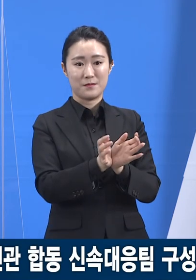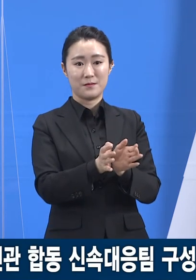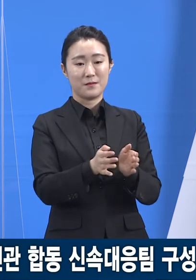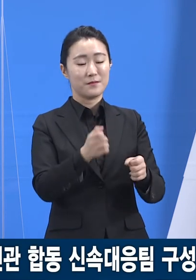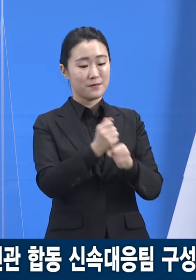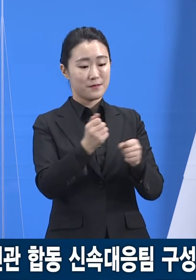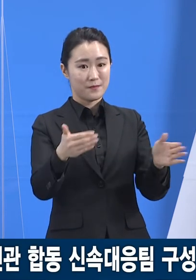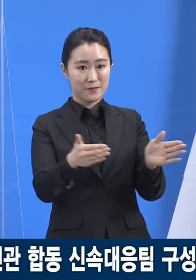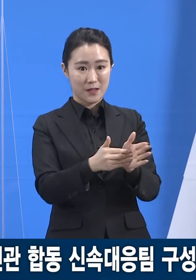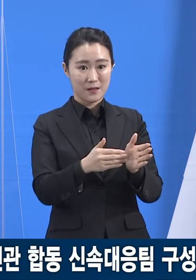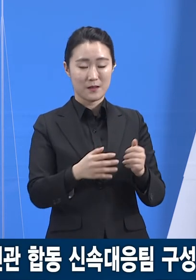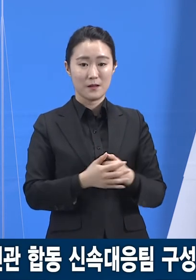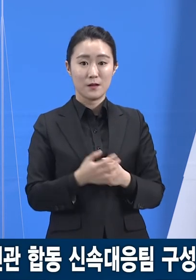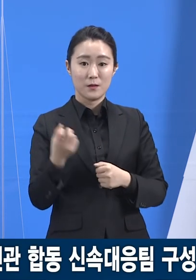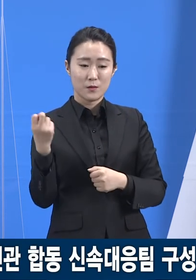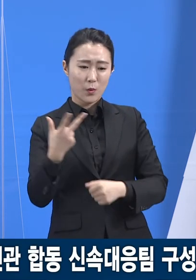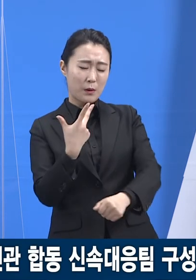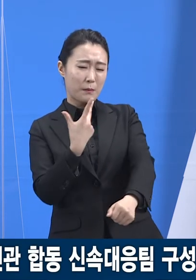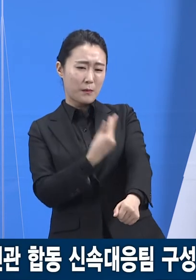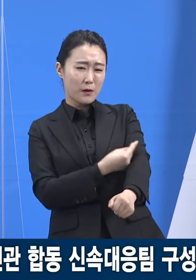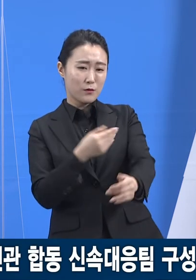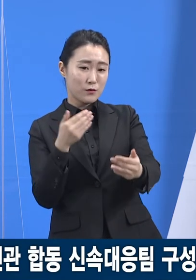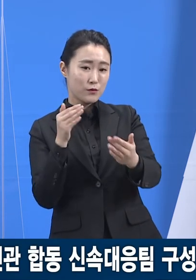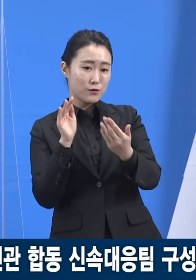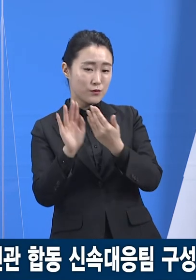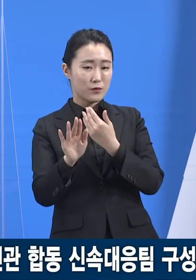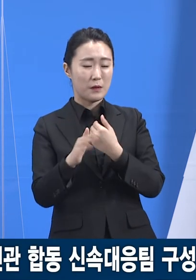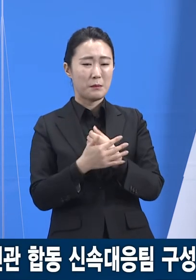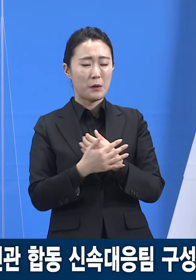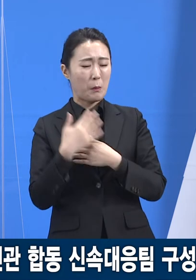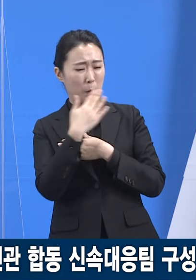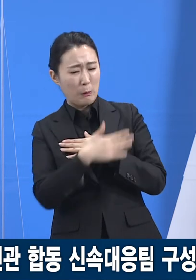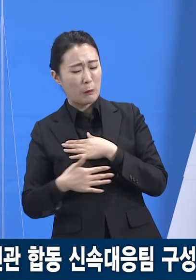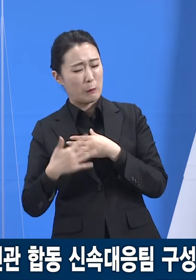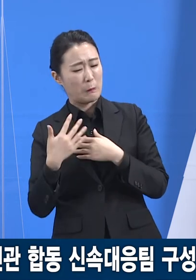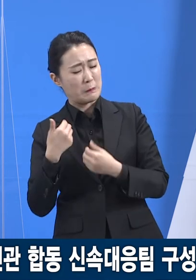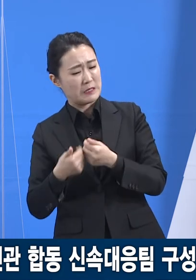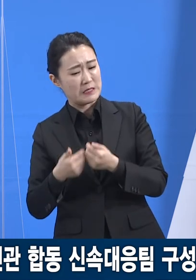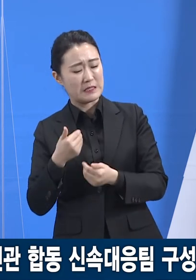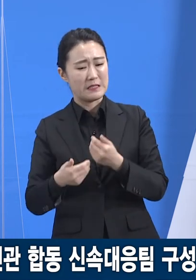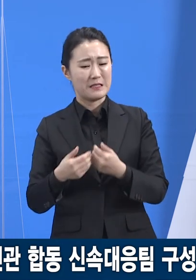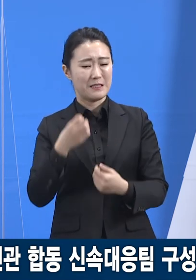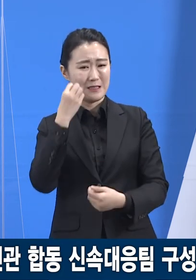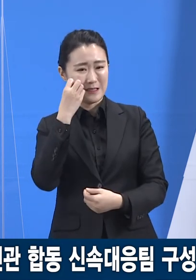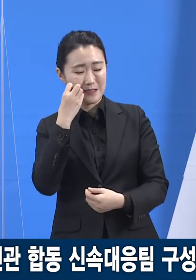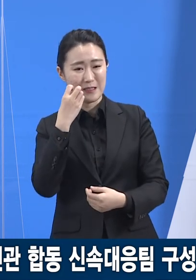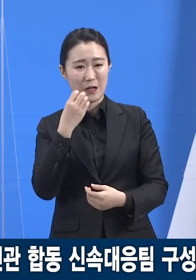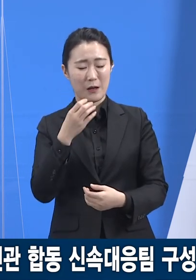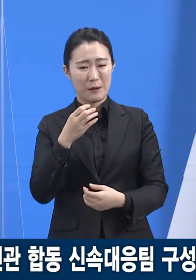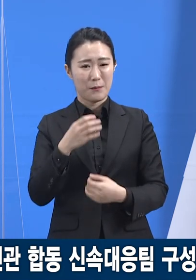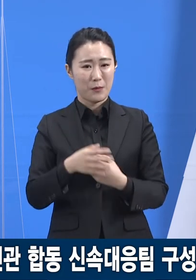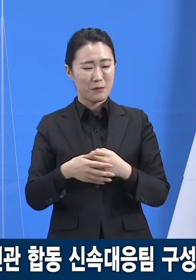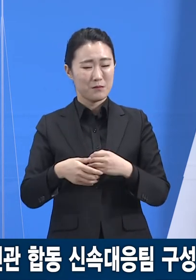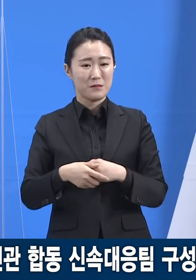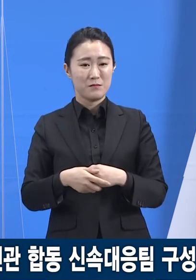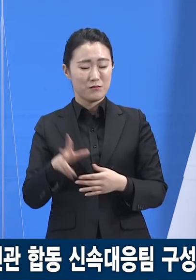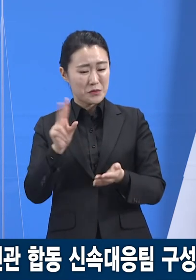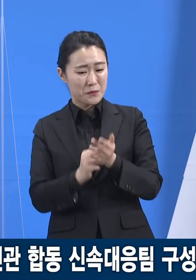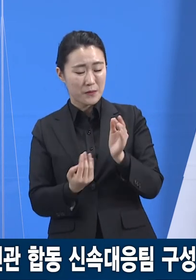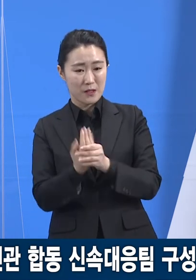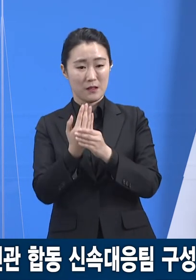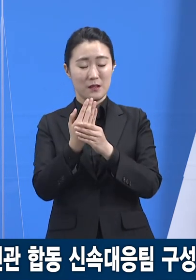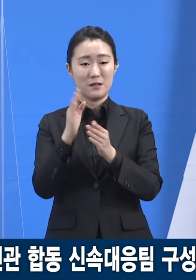도내 중증 이상반응 신고 접수 시 즉시 파견할 전담역학조사관 조직도 구성하였습니다.